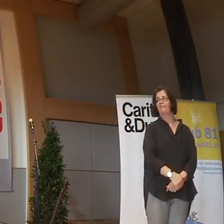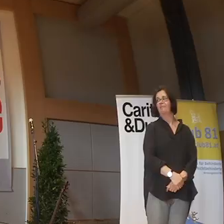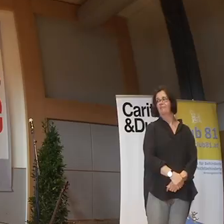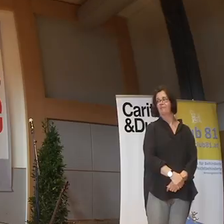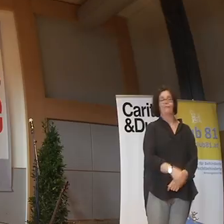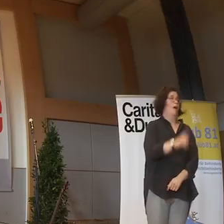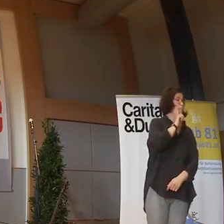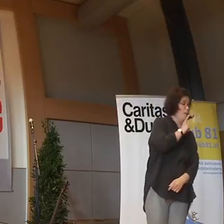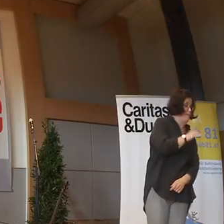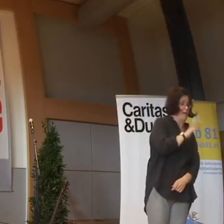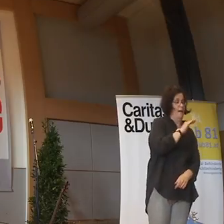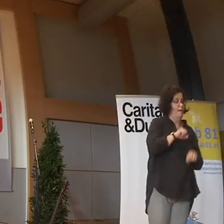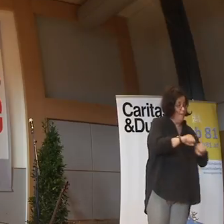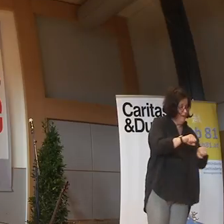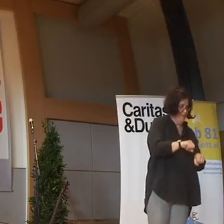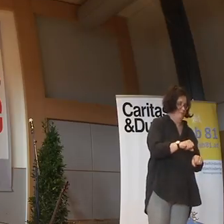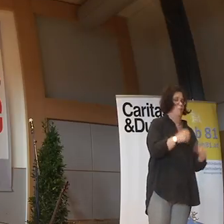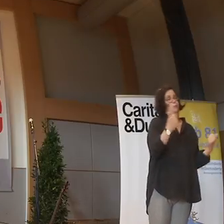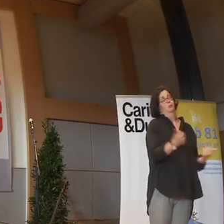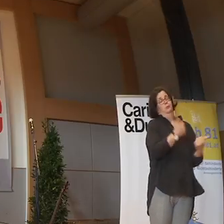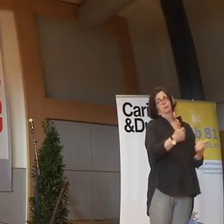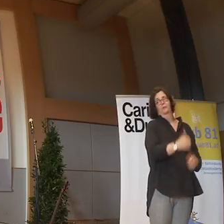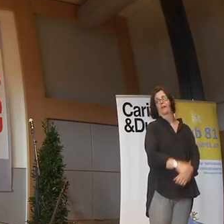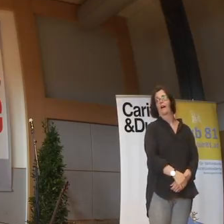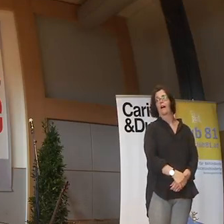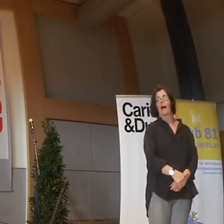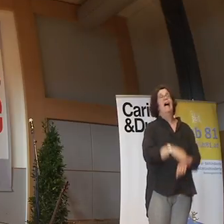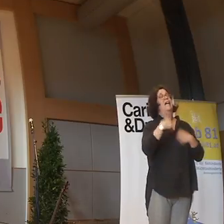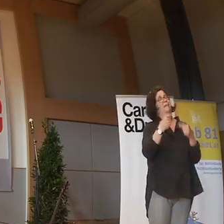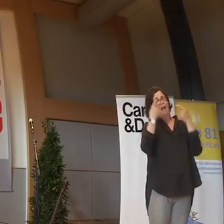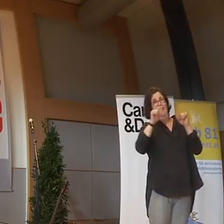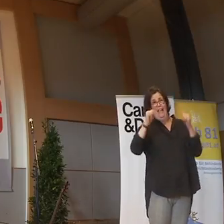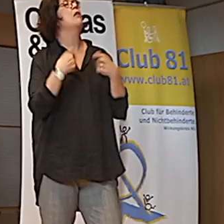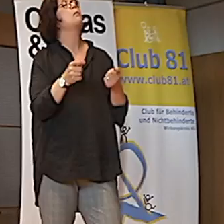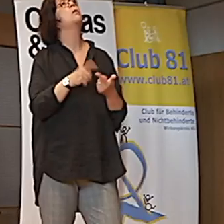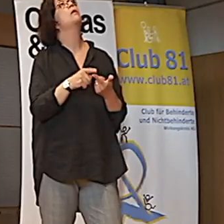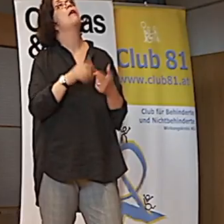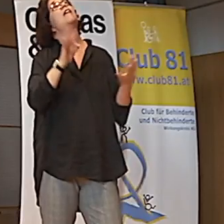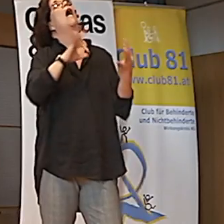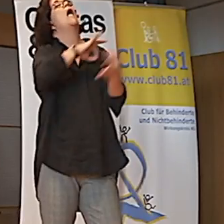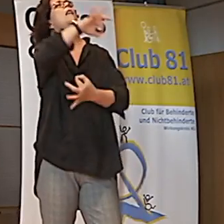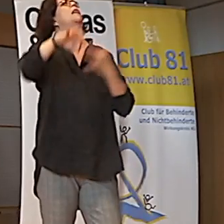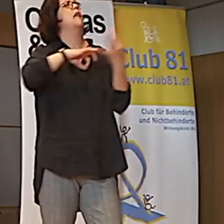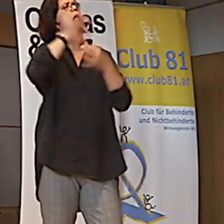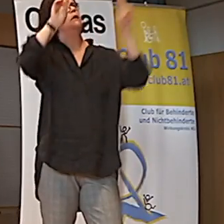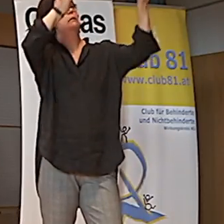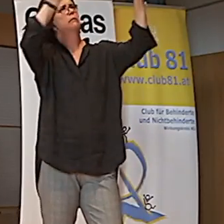Also Mami sind immer super. Es gibt aber noch andere Eltern. Tanzeltern.